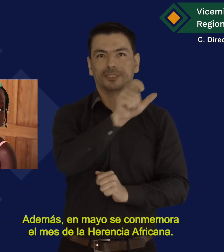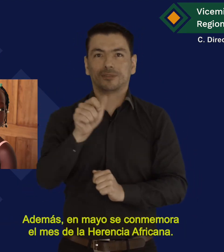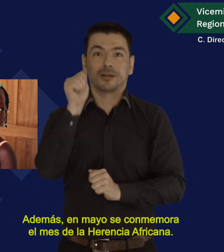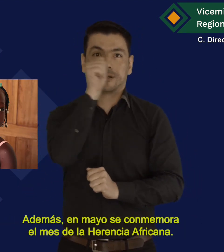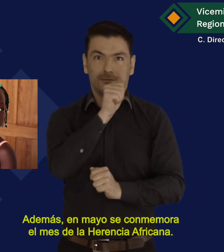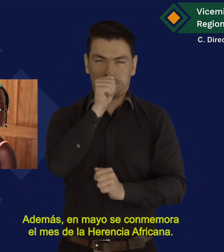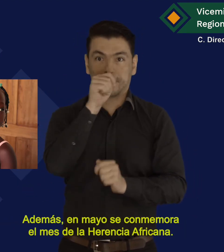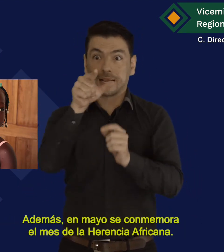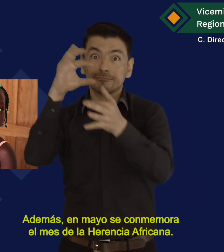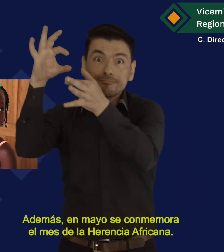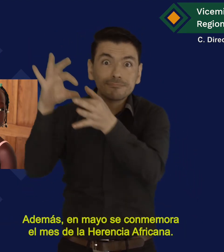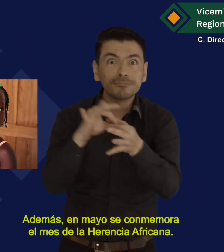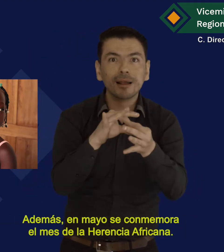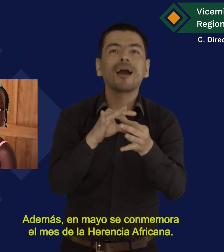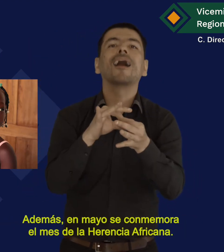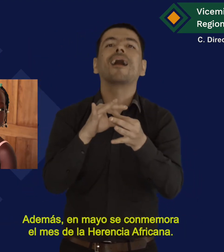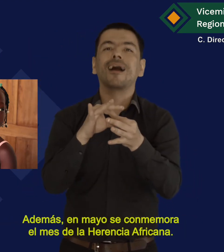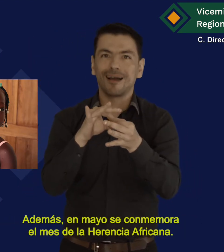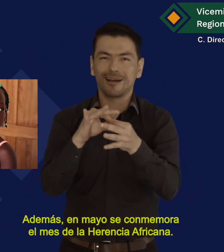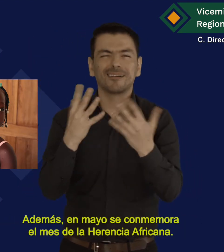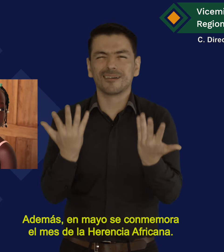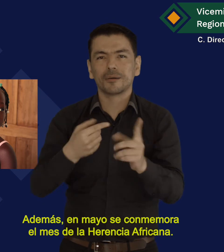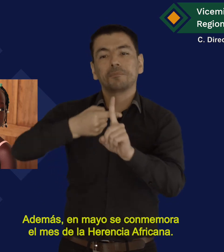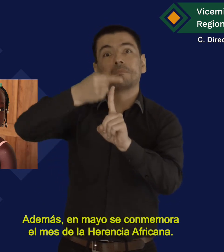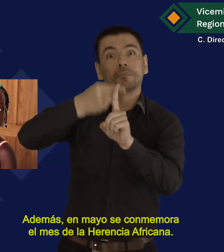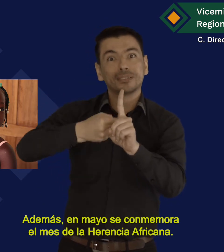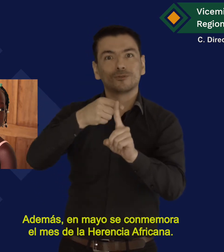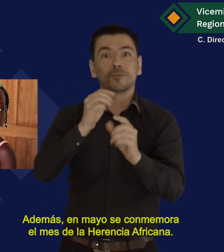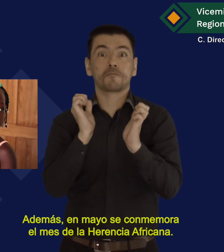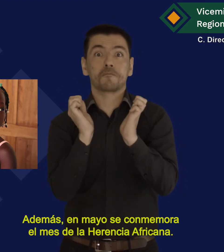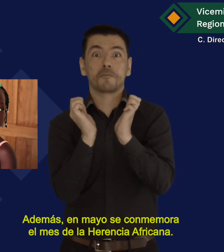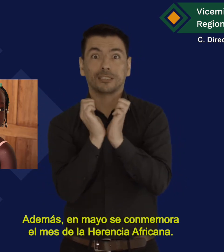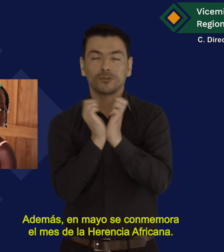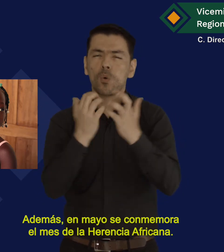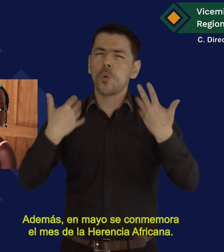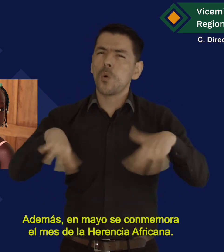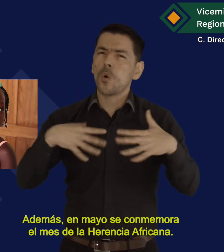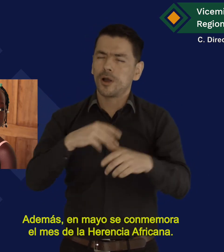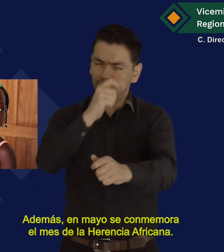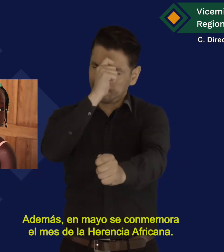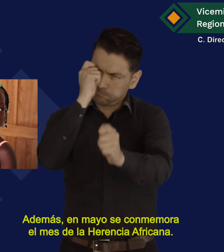Además en mayo se conmemora el mes de la herencia africana